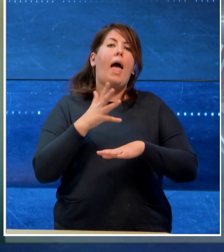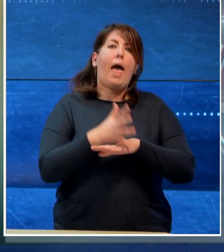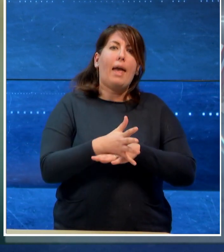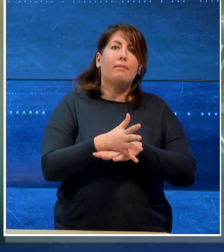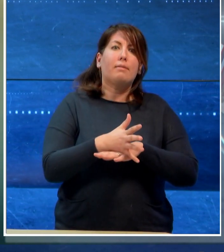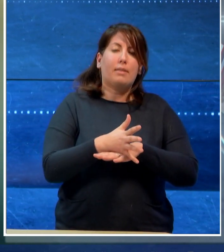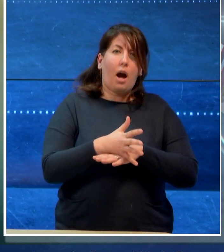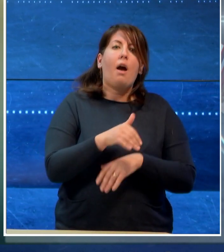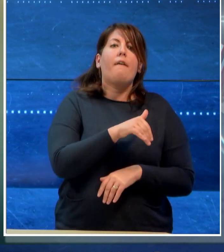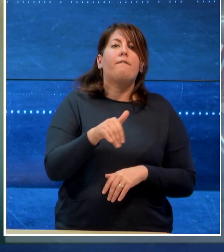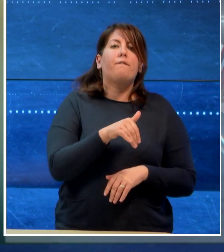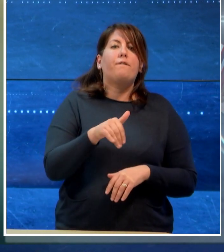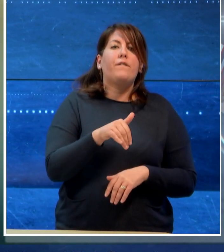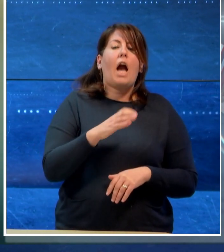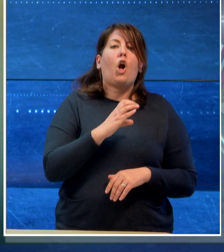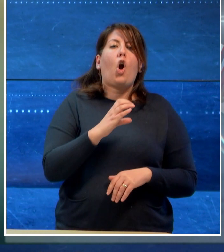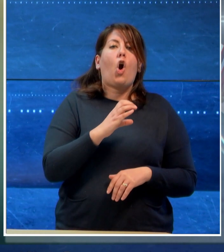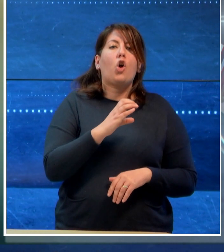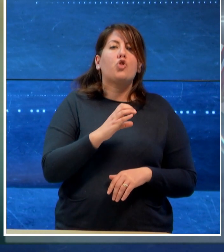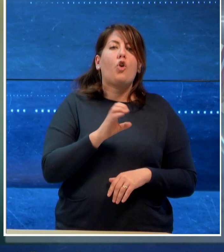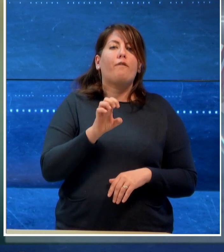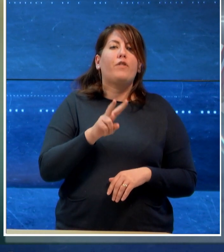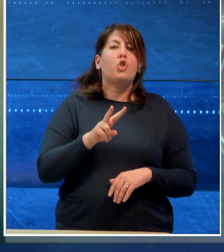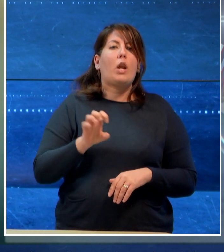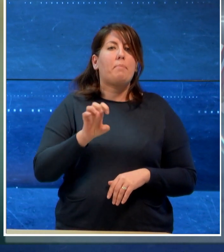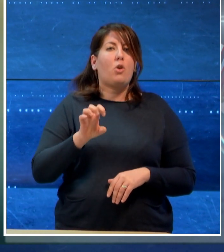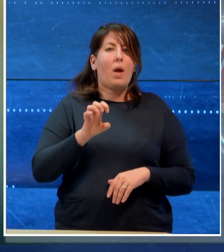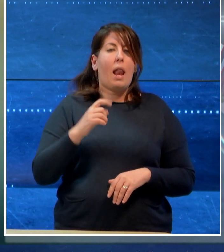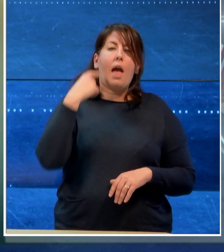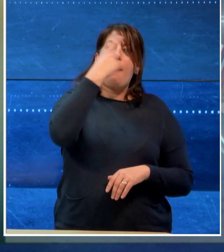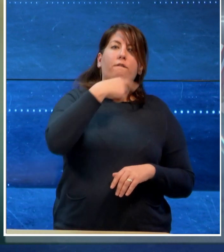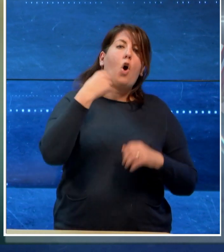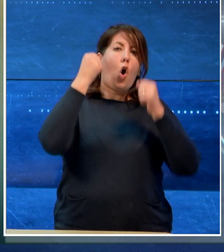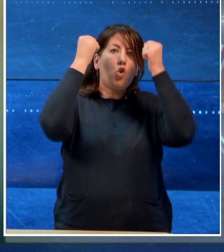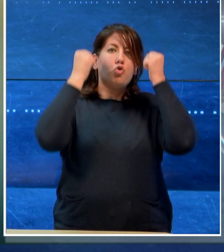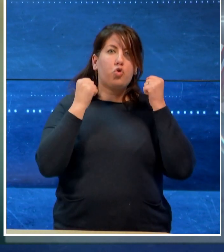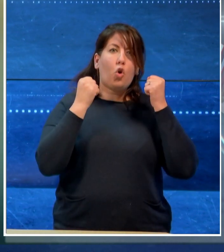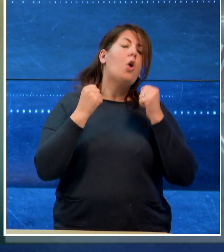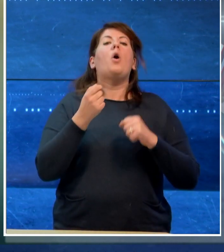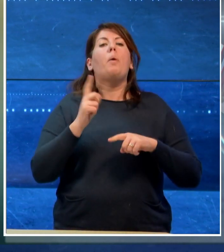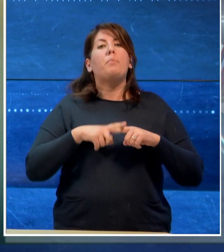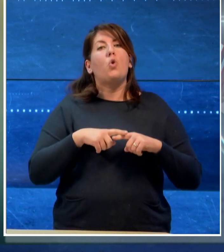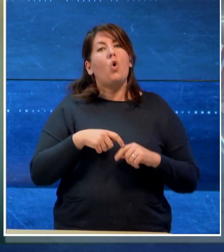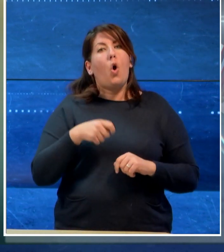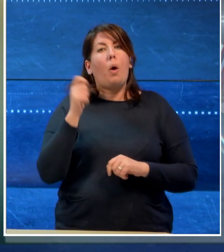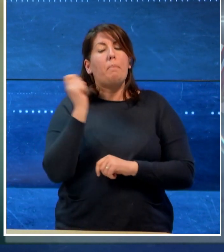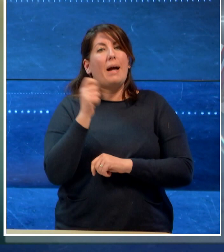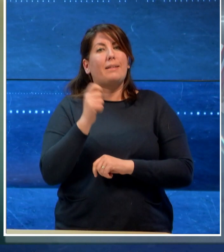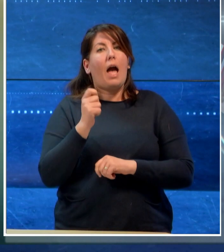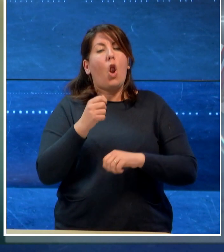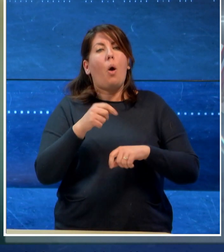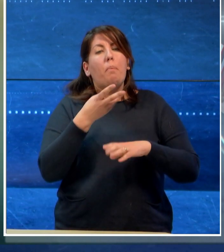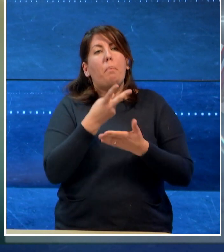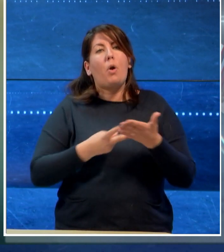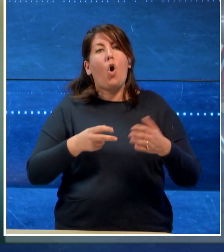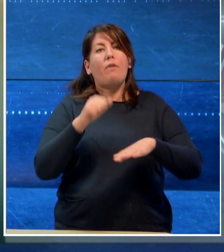Corso Vittorio Emanuele, a volto coperto e con il martello avrebbe tentato di aprire la porta